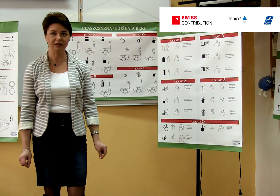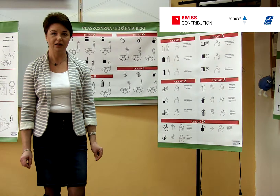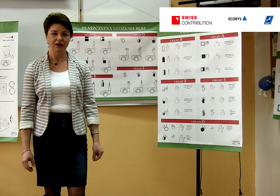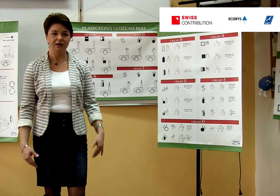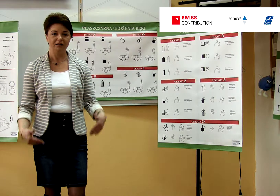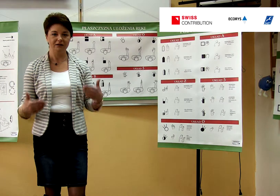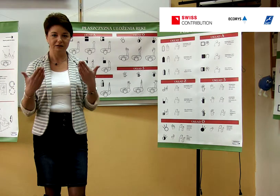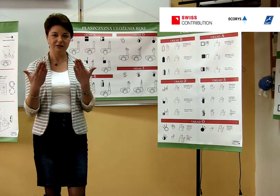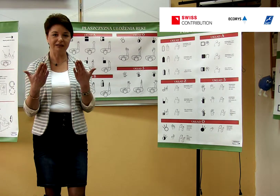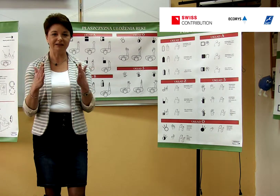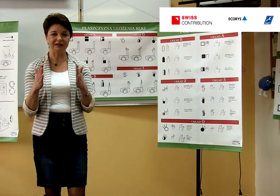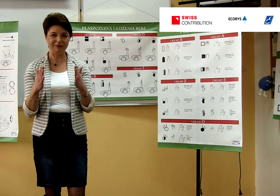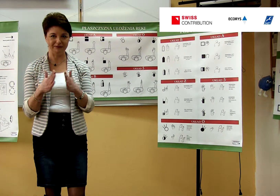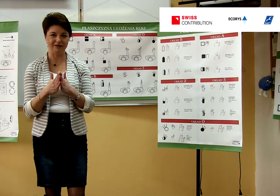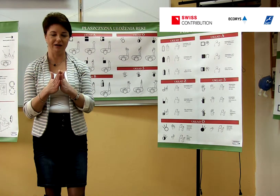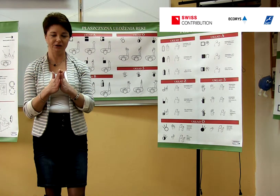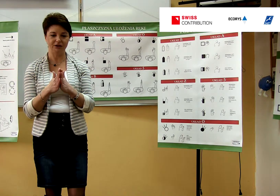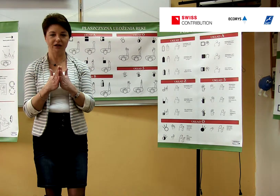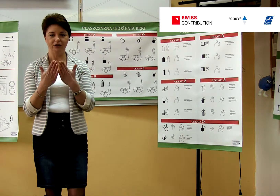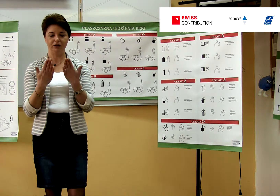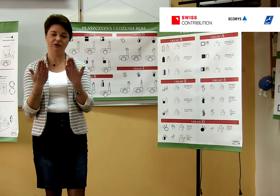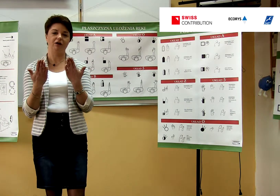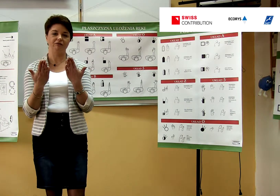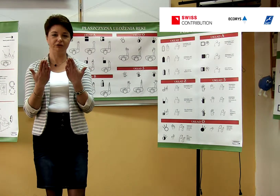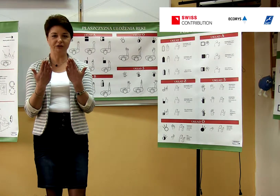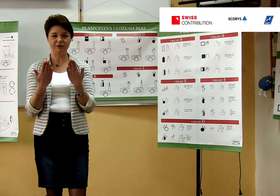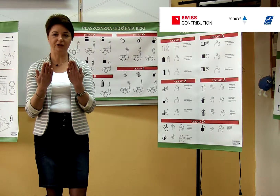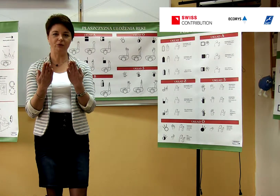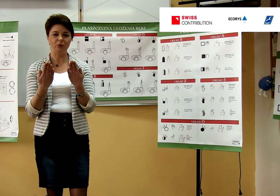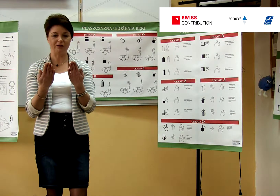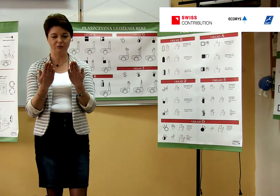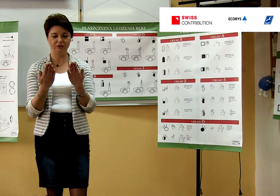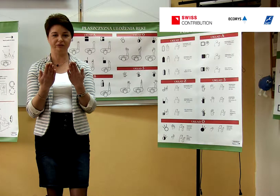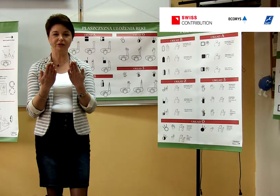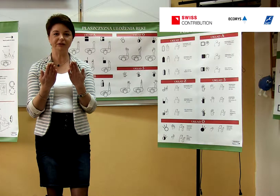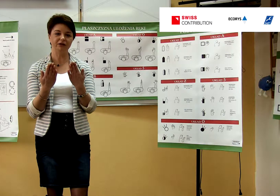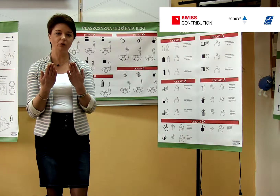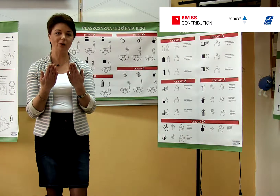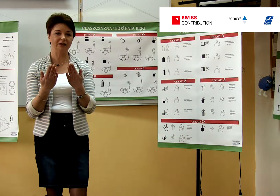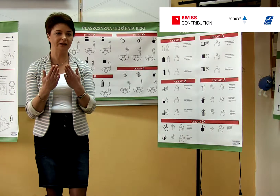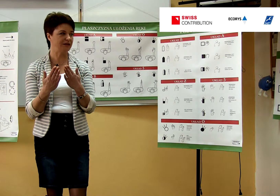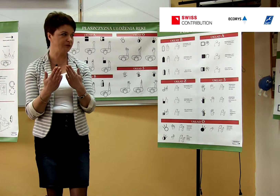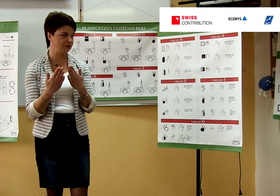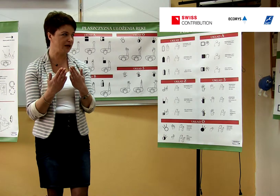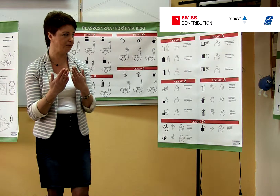jest zapisywana, czyli to co widzimy, jaki układ w dłoni widzimy, ten układ zapisujemy.